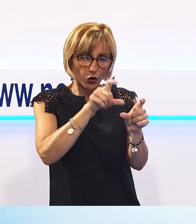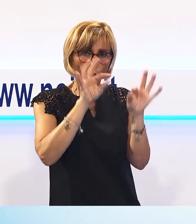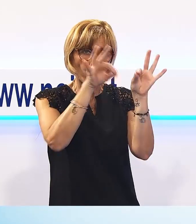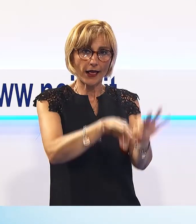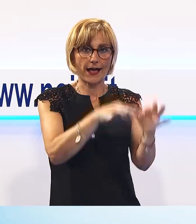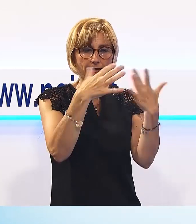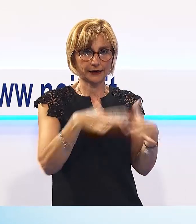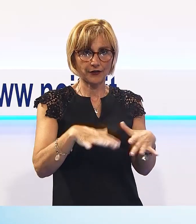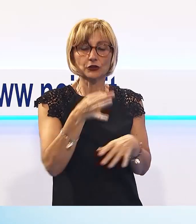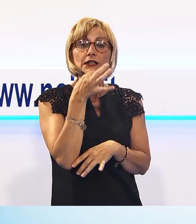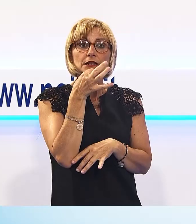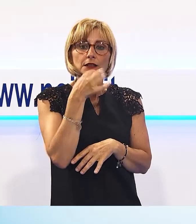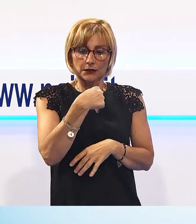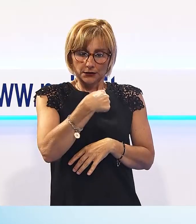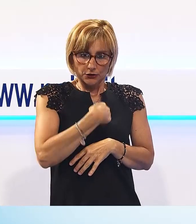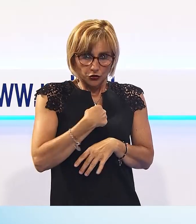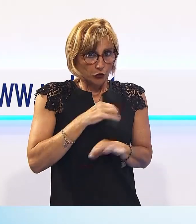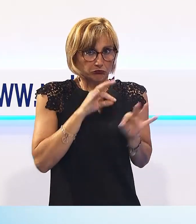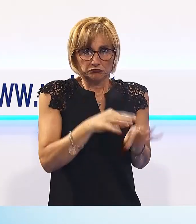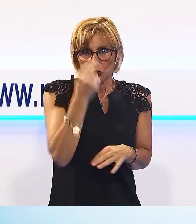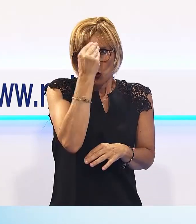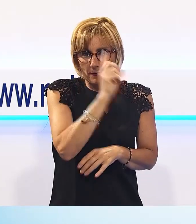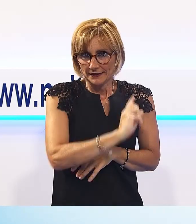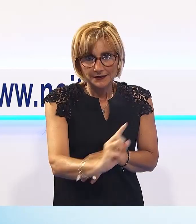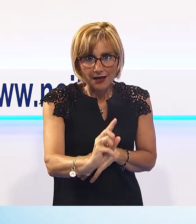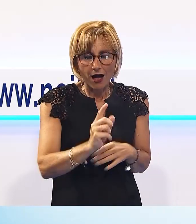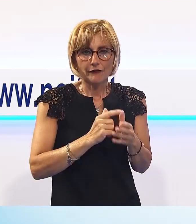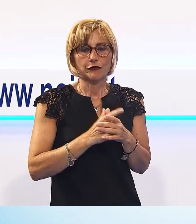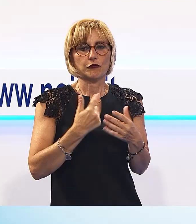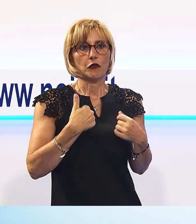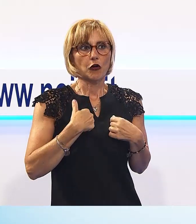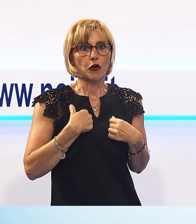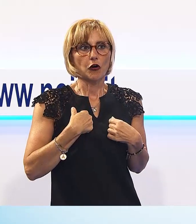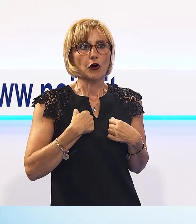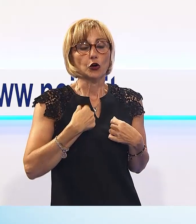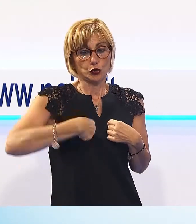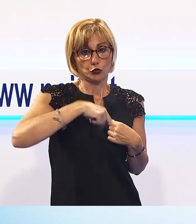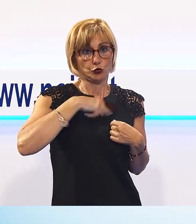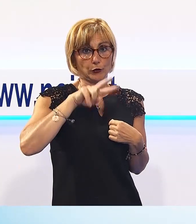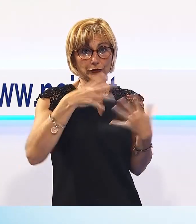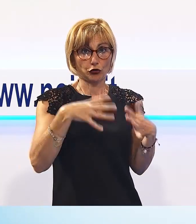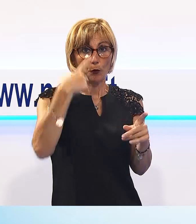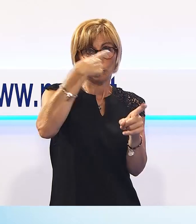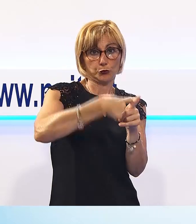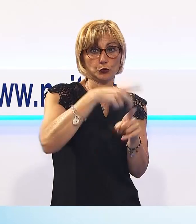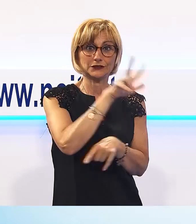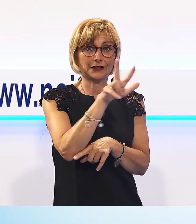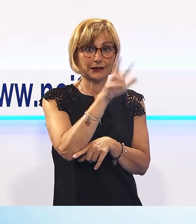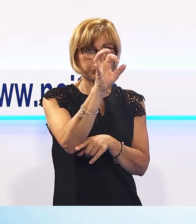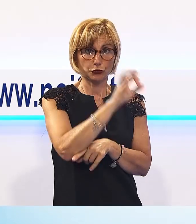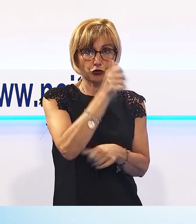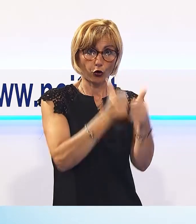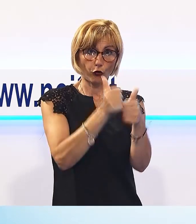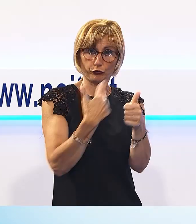ed è un traguardo che non pensava mai di arrivarci. Abbiamo fatto più del 33% sugli altri anni,